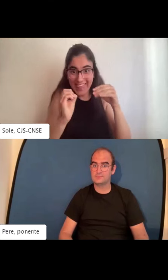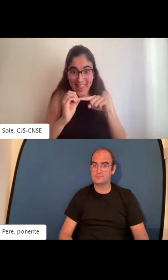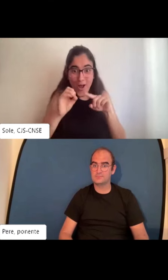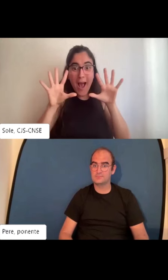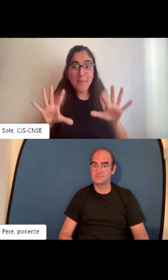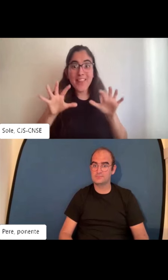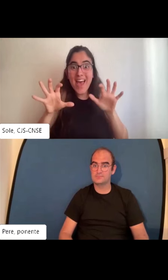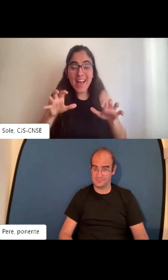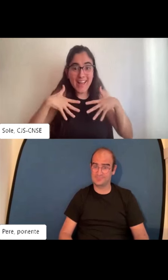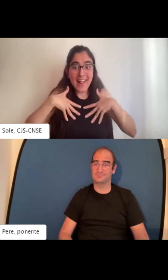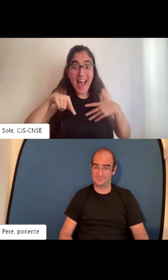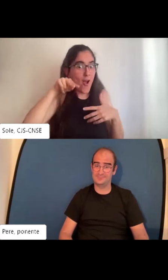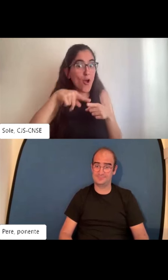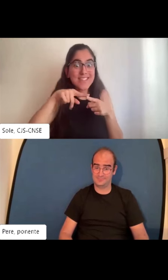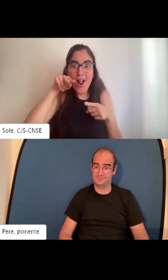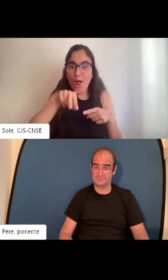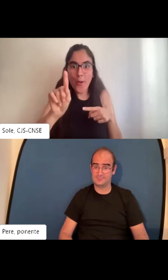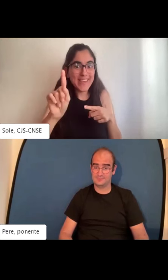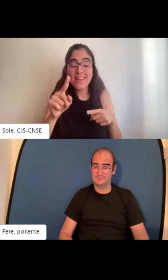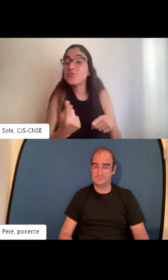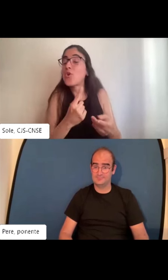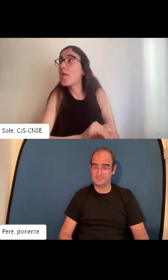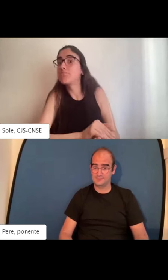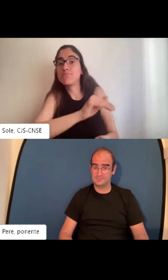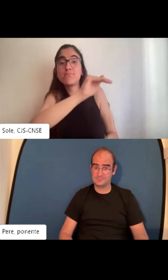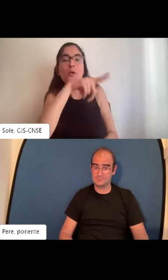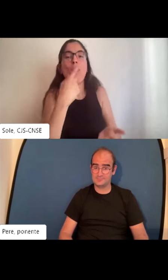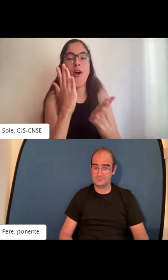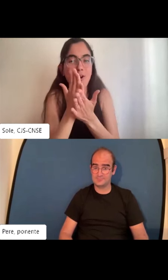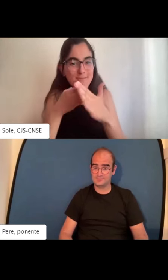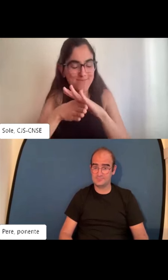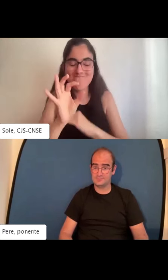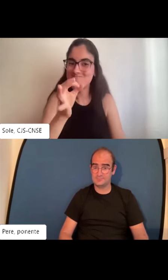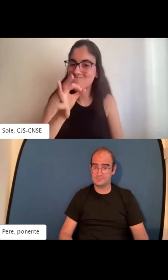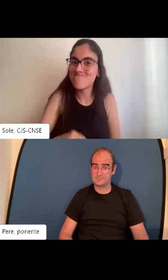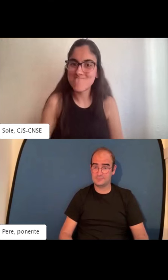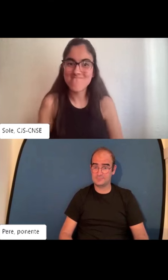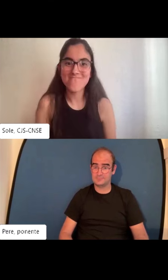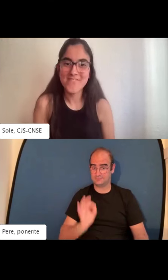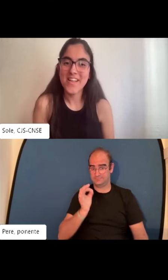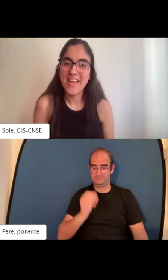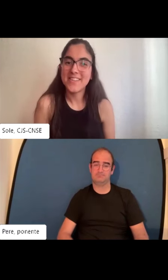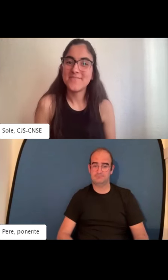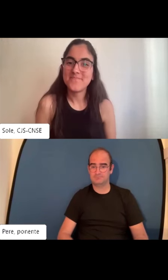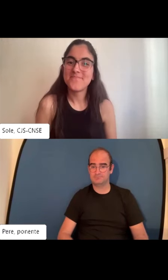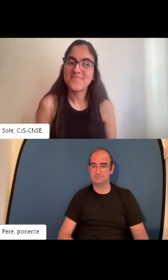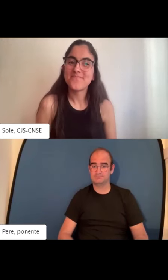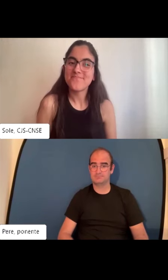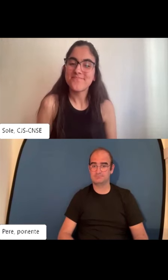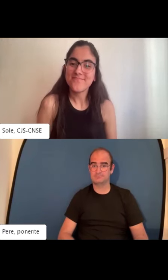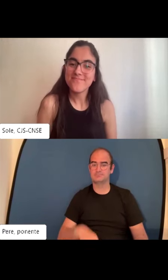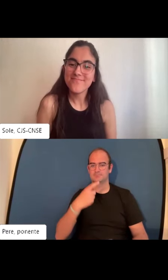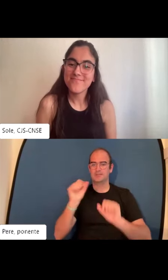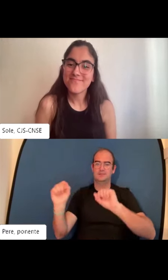verdad que pensamos en capacidad, en educación universitaria, pero no. Antes de llegar a la universidad han